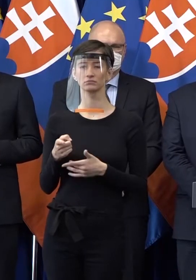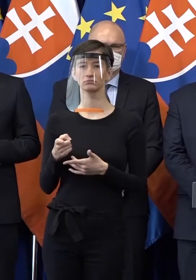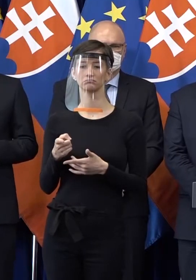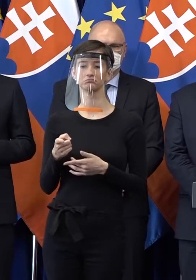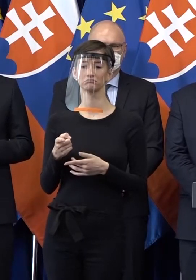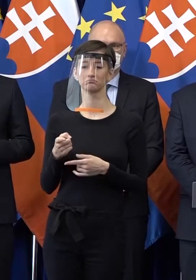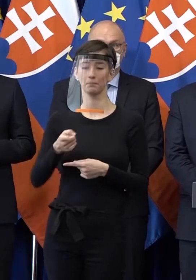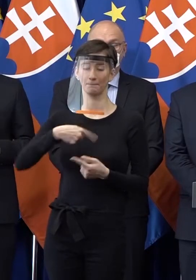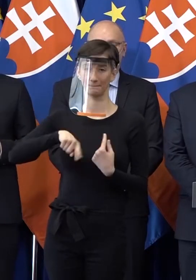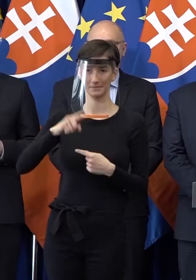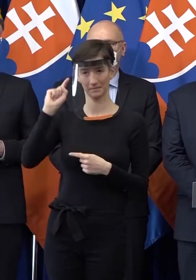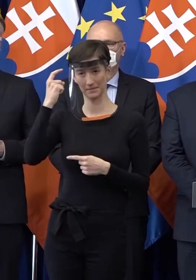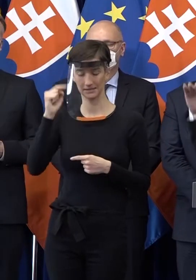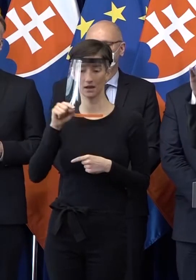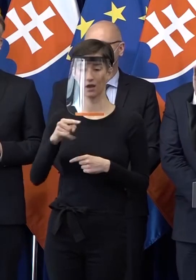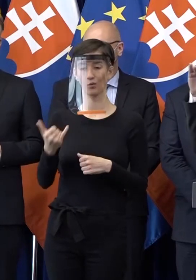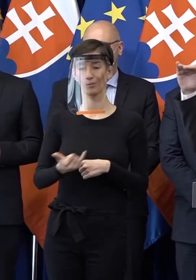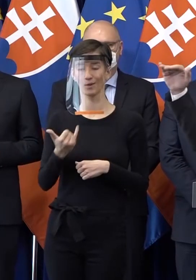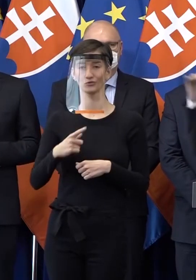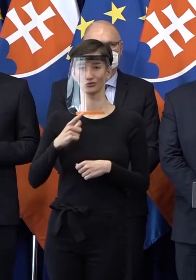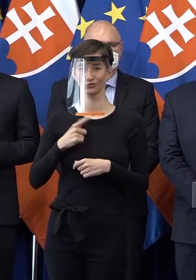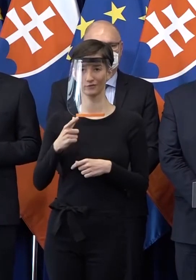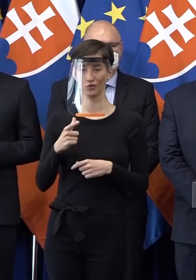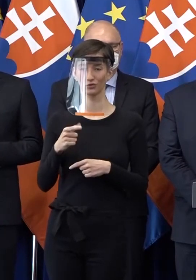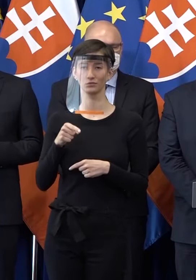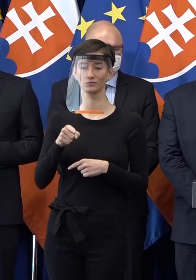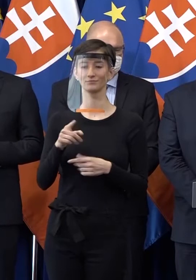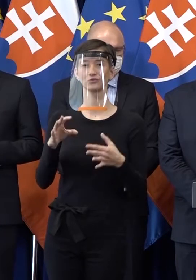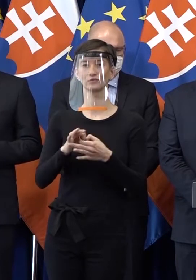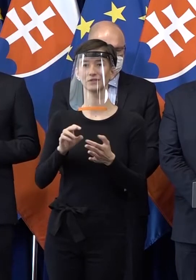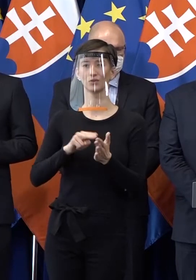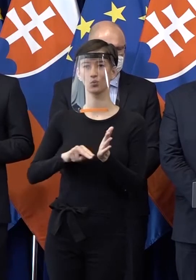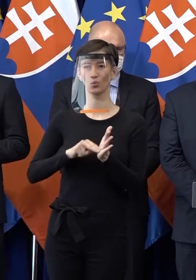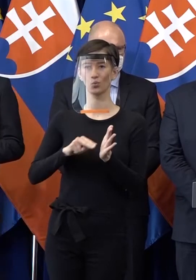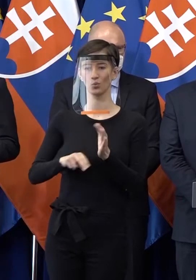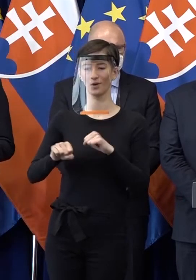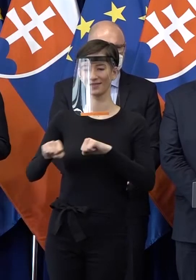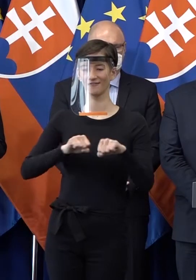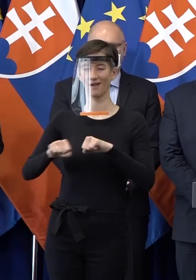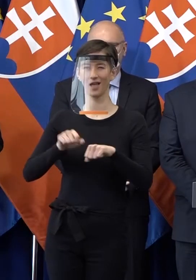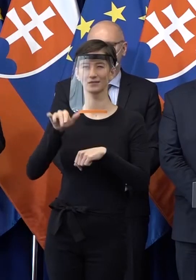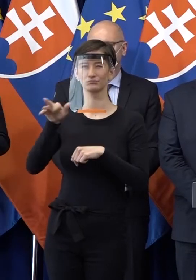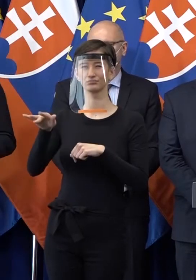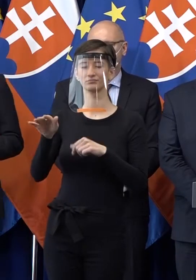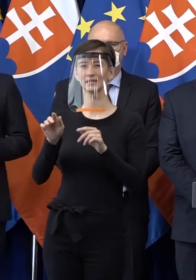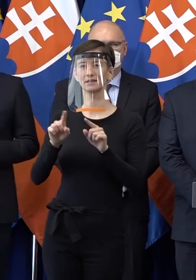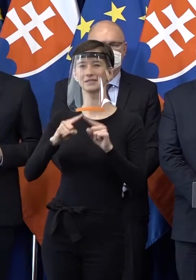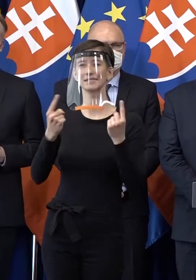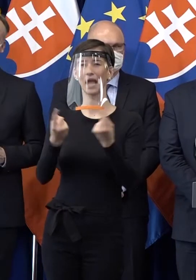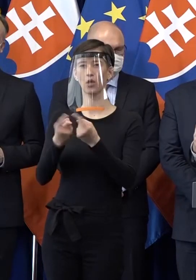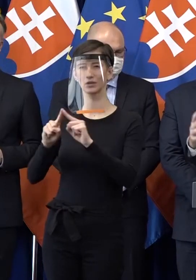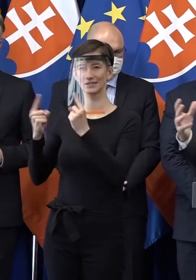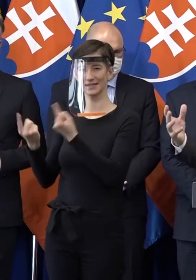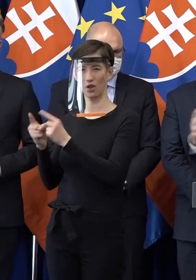sme si mysleli, že aj my tak trošku húkneme, na tom poschodí, úrade vlády, tam sú také tie saloníky, asi ste tam niekedy boli. Salóník